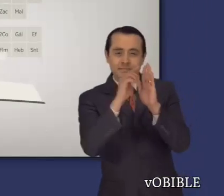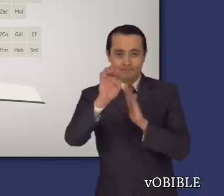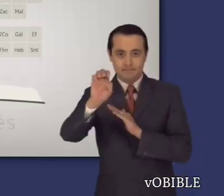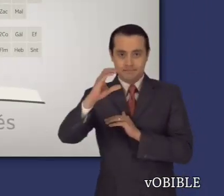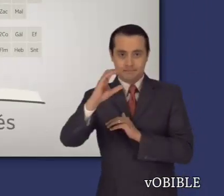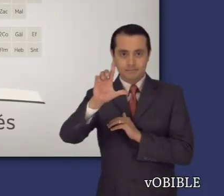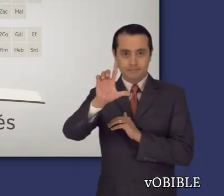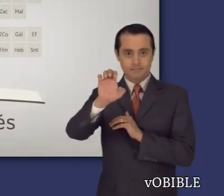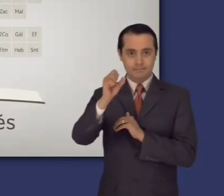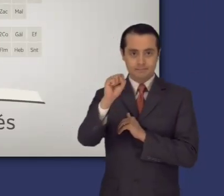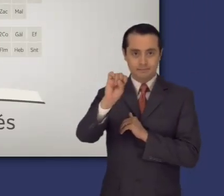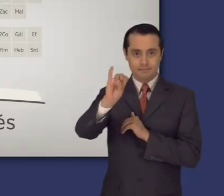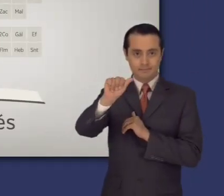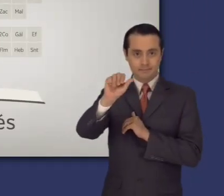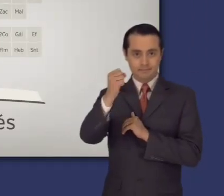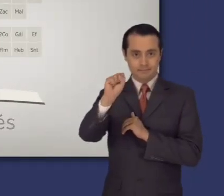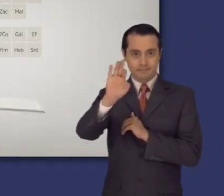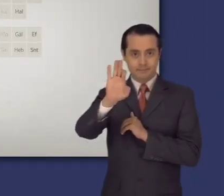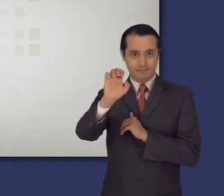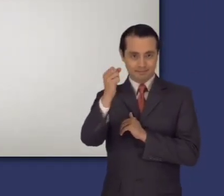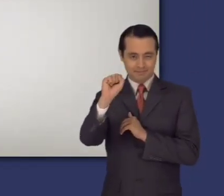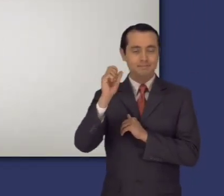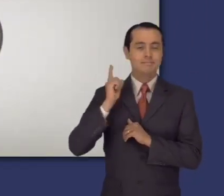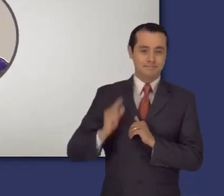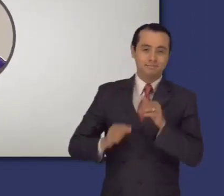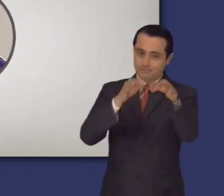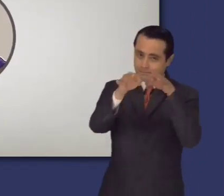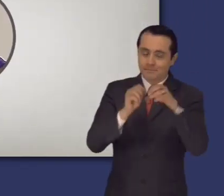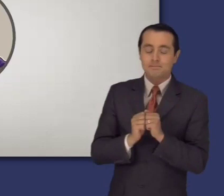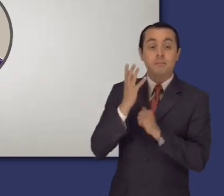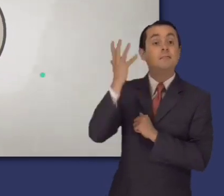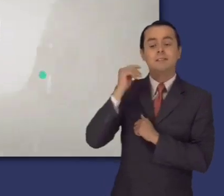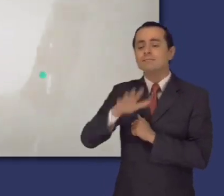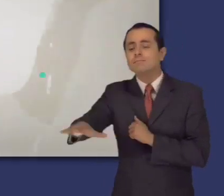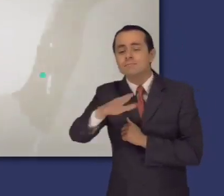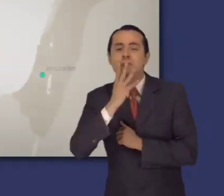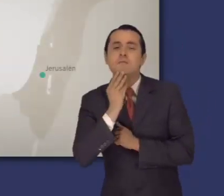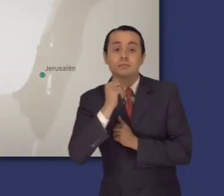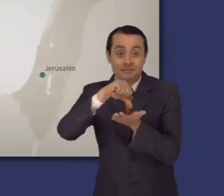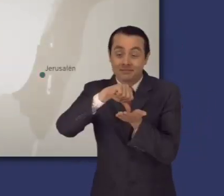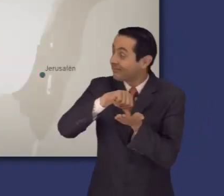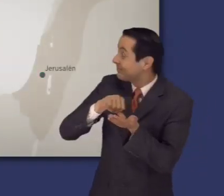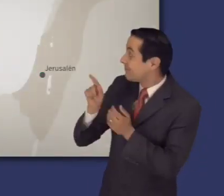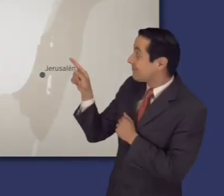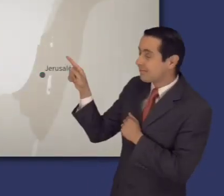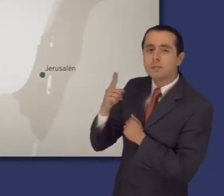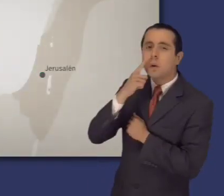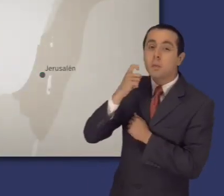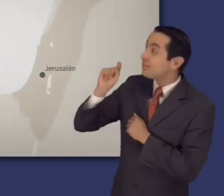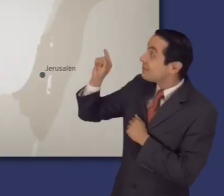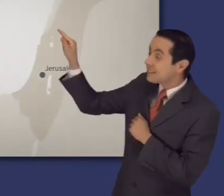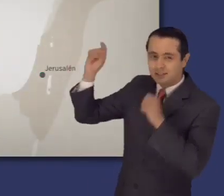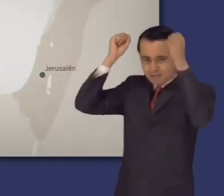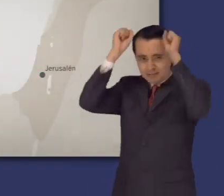Información sobre el libro de Eclesiastés El rey Salomón, que gobernó Israel desde Jerusalén, escribió